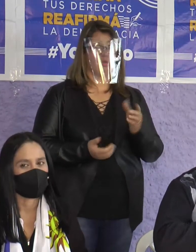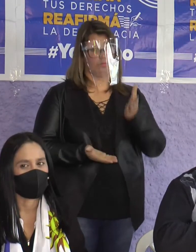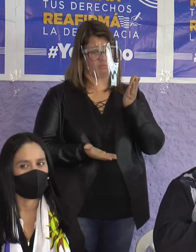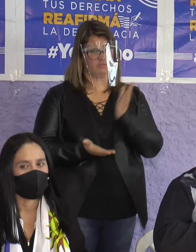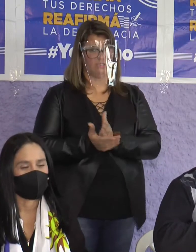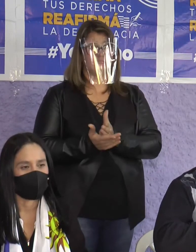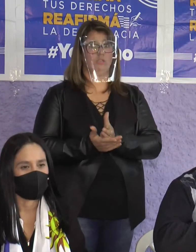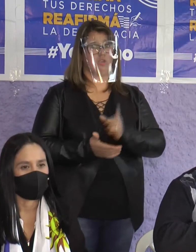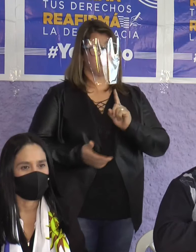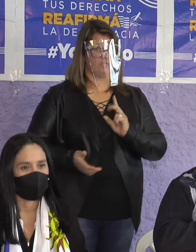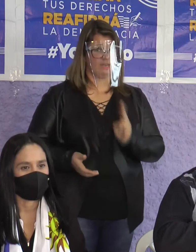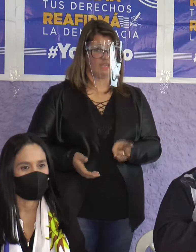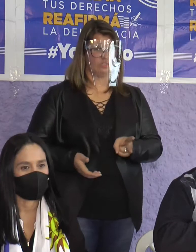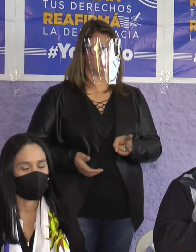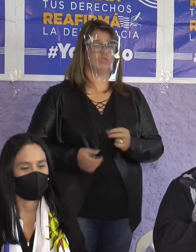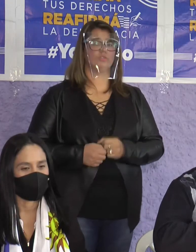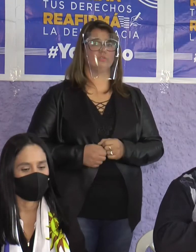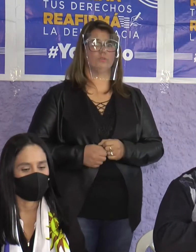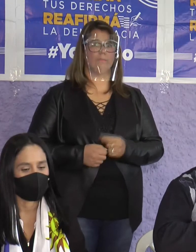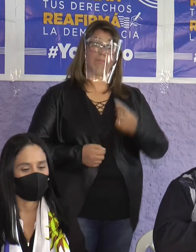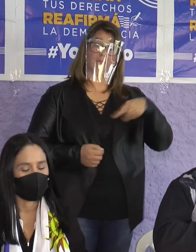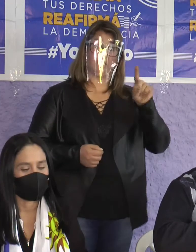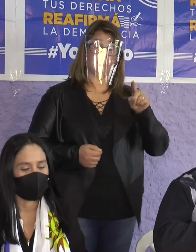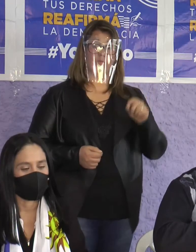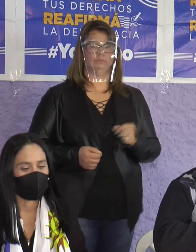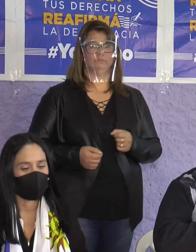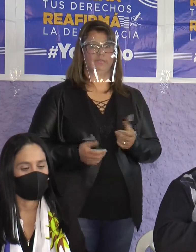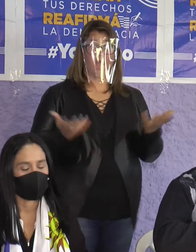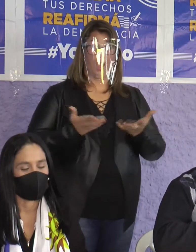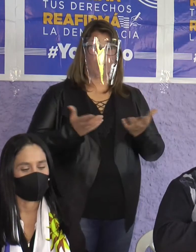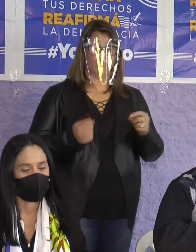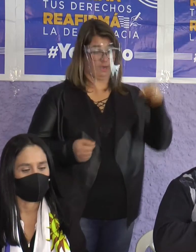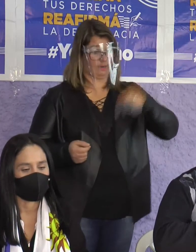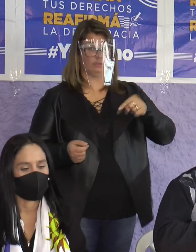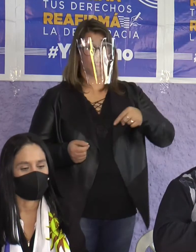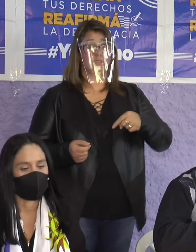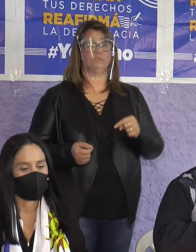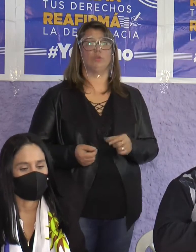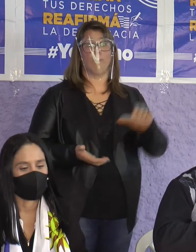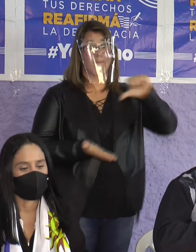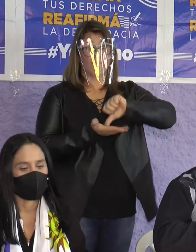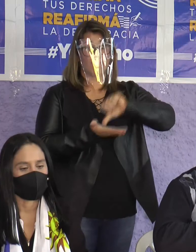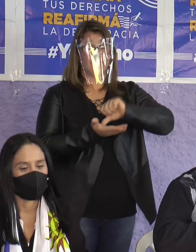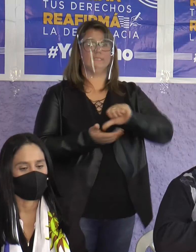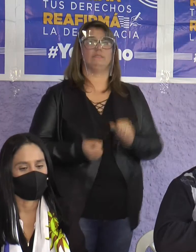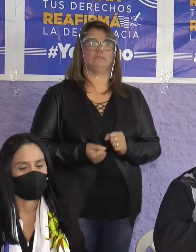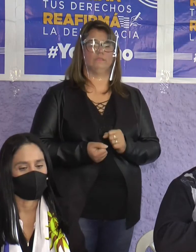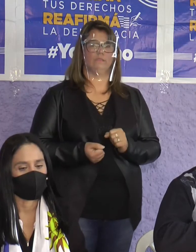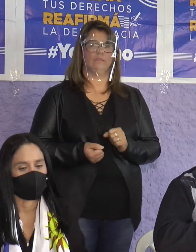laborales en este país se laudaron en 1908 los sindicatos ya existían desde 1875